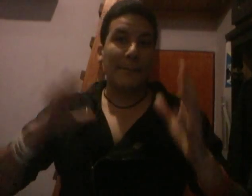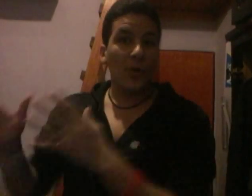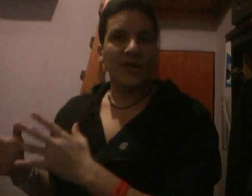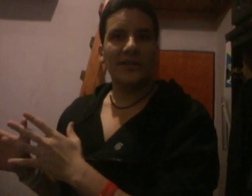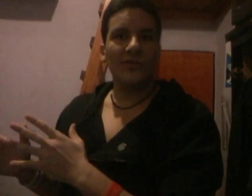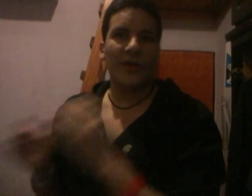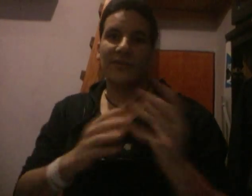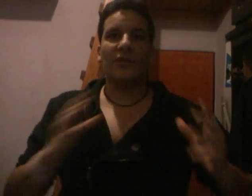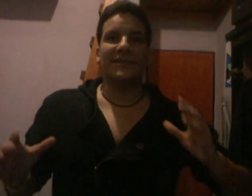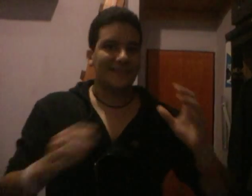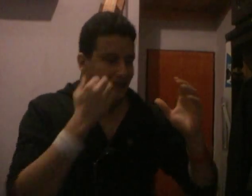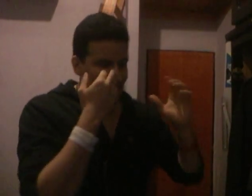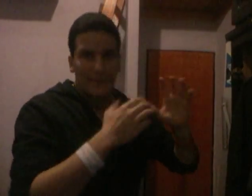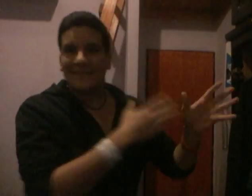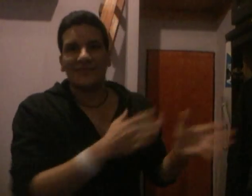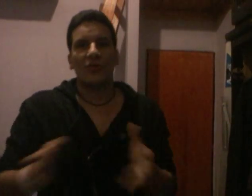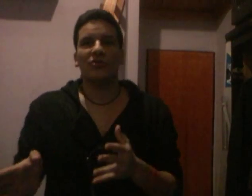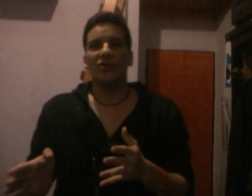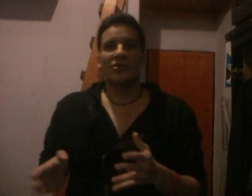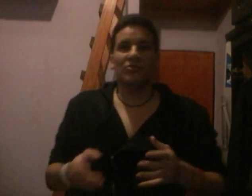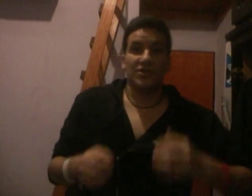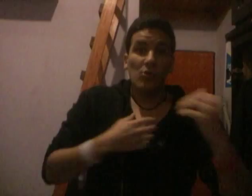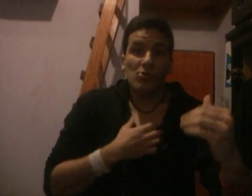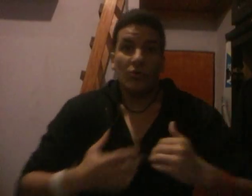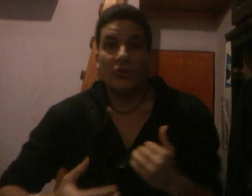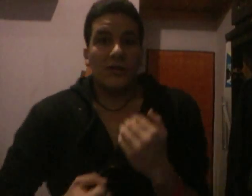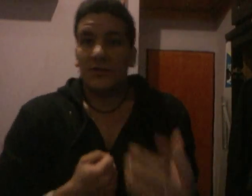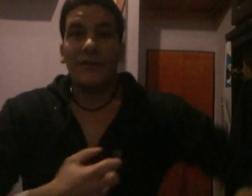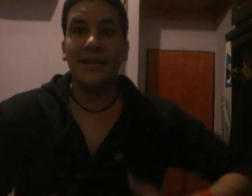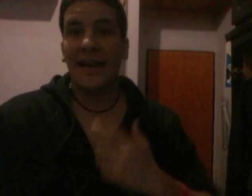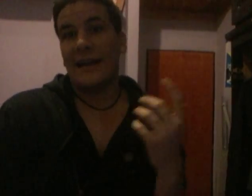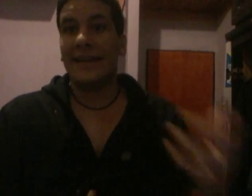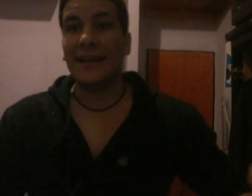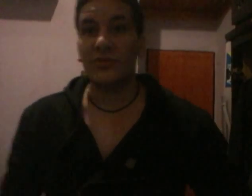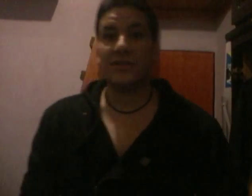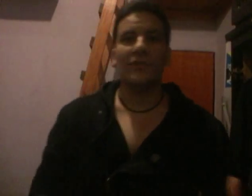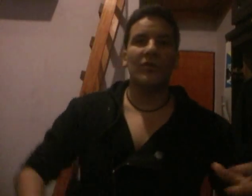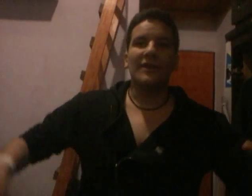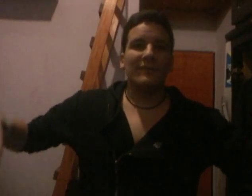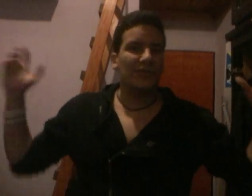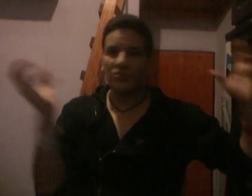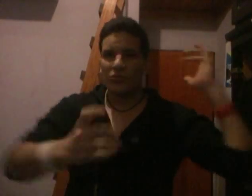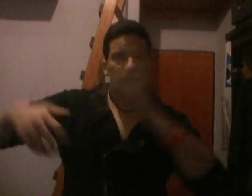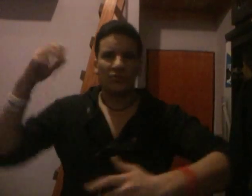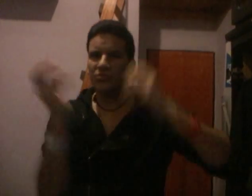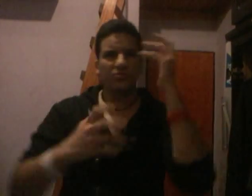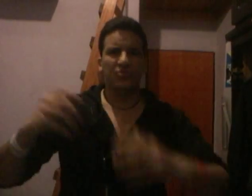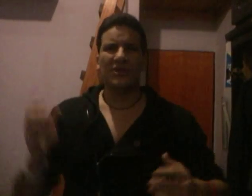post crédito, esta escena en la que aparecen todos. Entonces vos decís, uh, loco, lo que se va a venir a la Liga de Justicia. No, metieron todos juntos, así, tú, tú, tú, tú, ya en